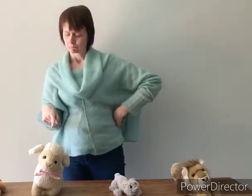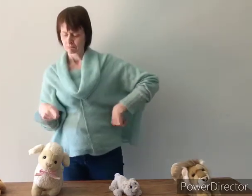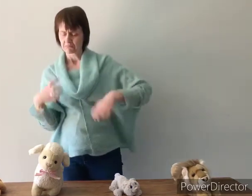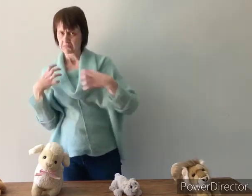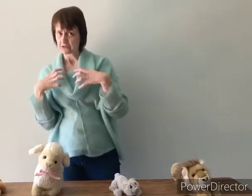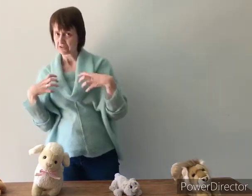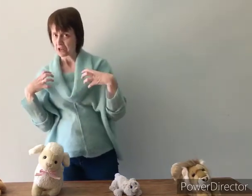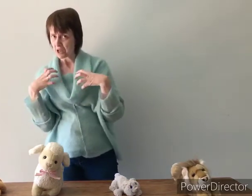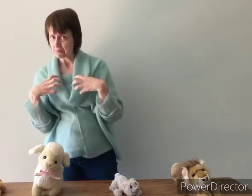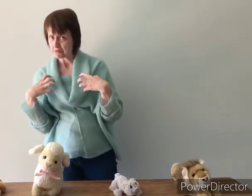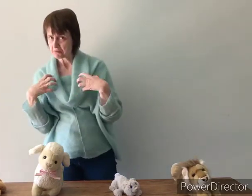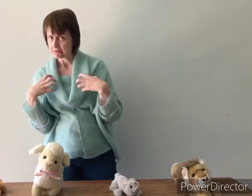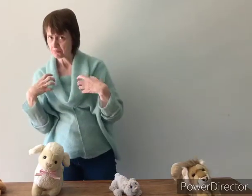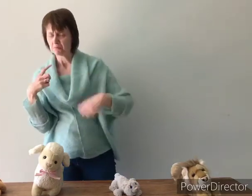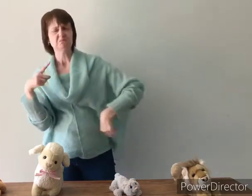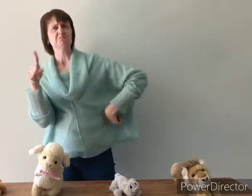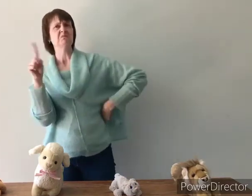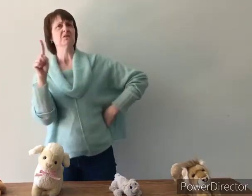Een schaap. Nee.